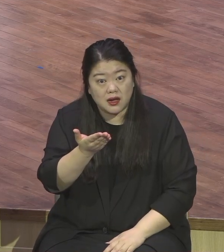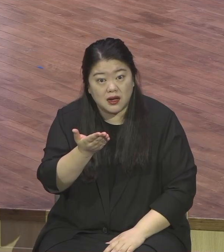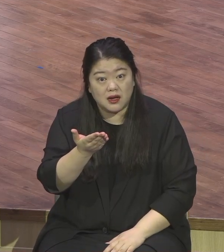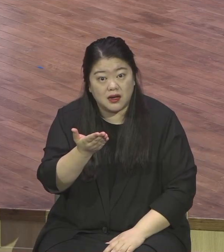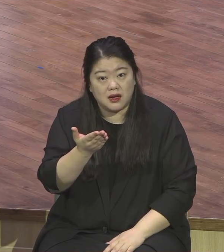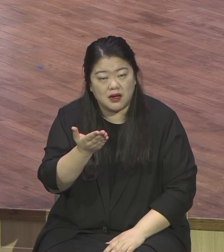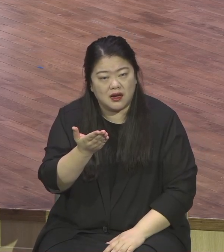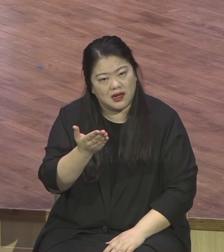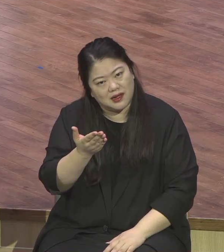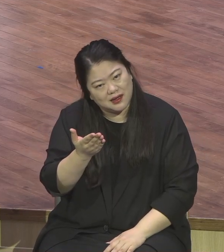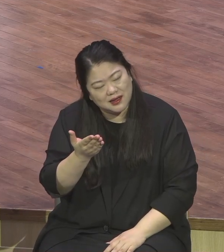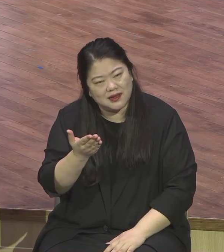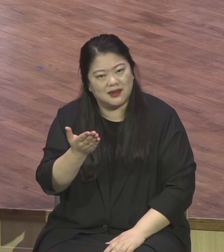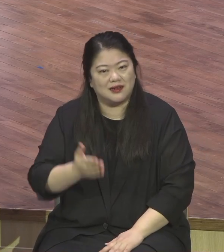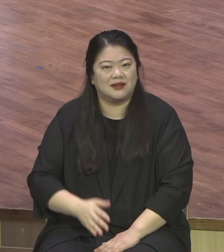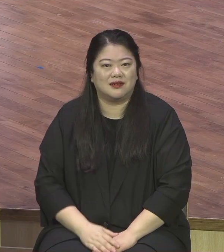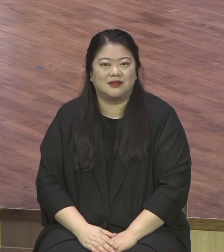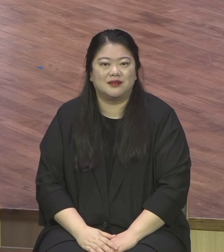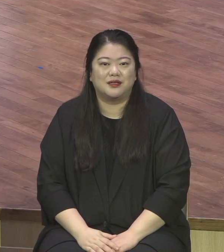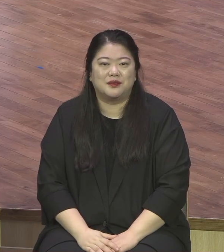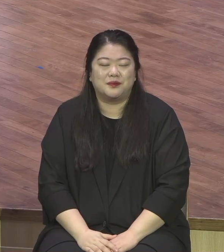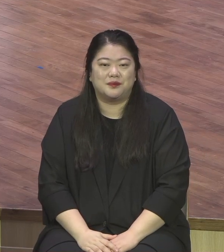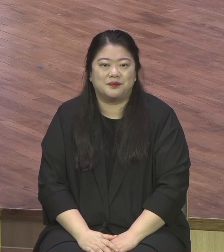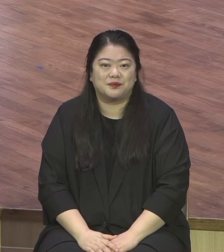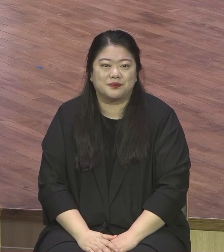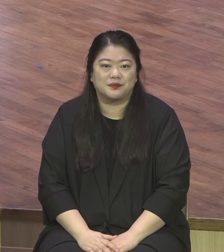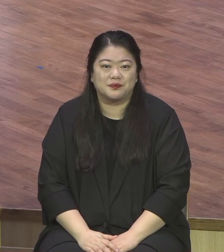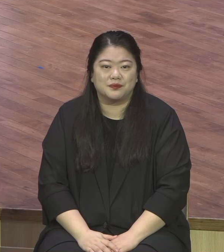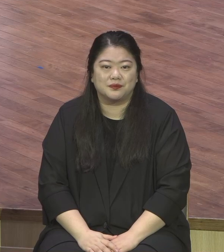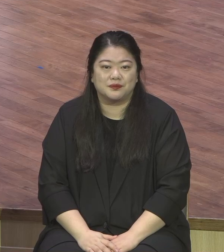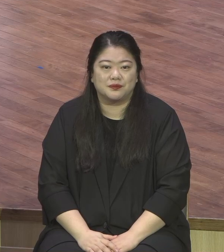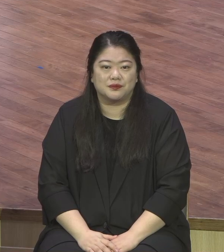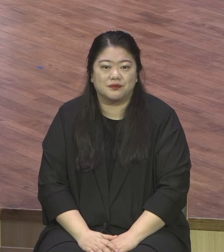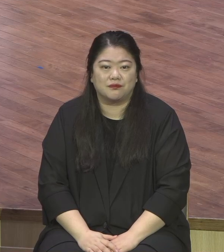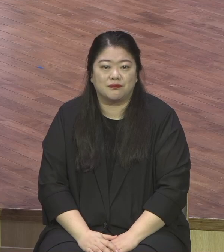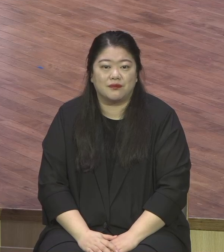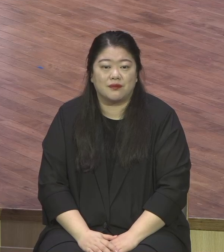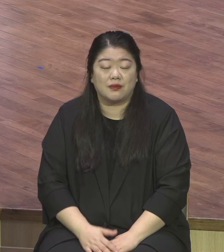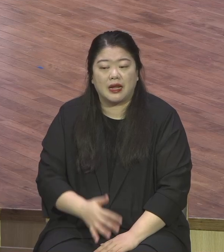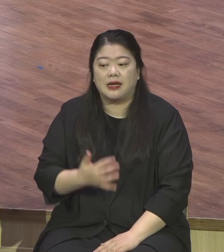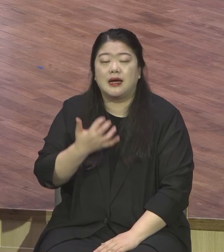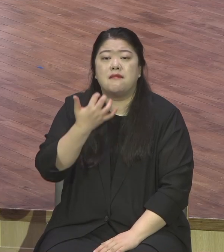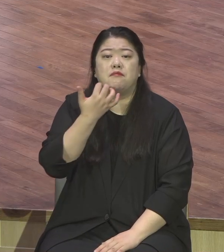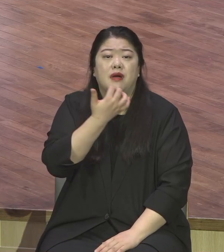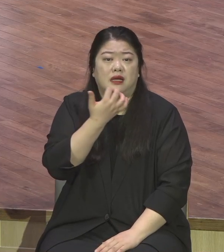베드로가 예수님을 절대 부인하지 않겠다고 한 말을 보면